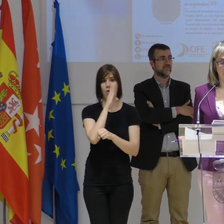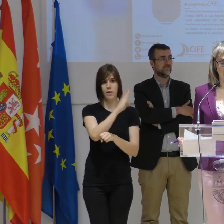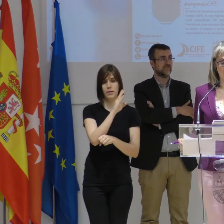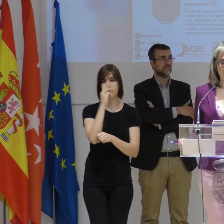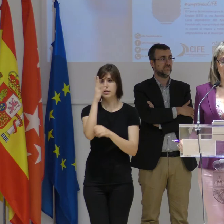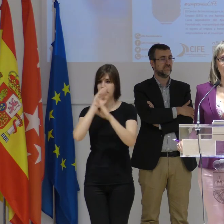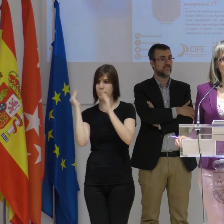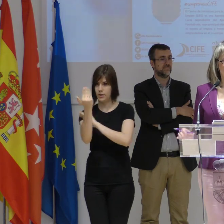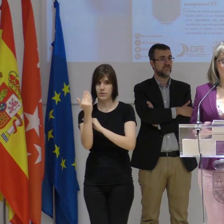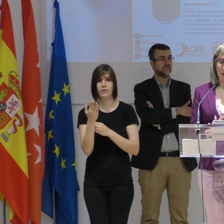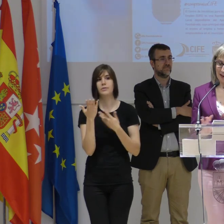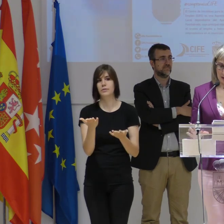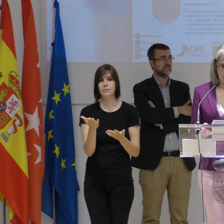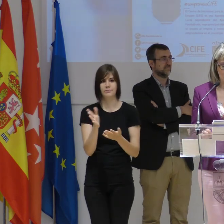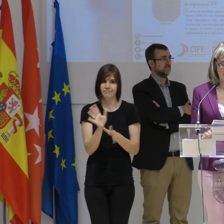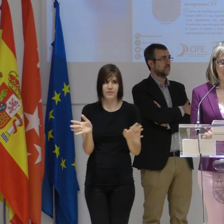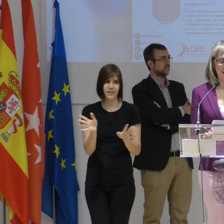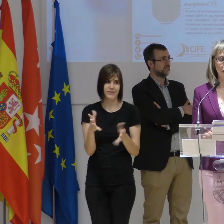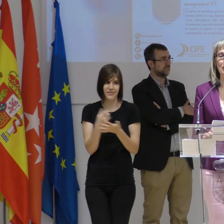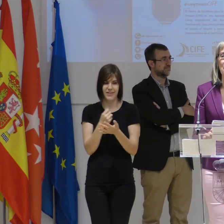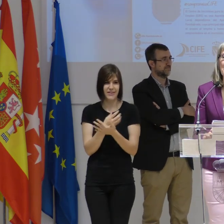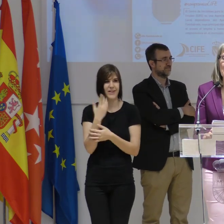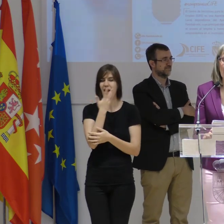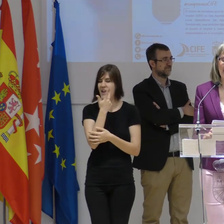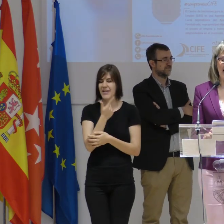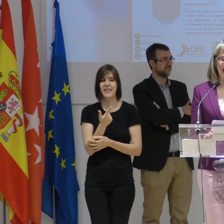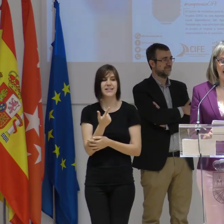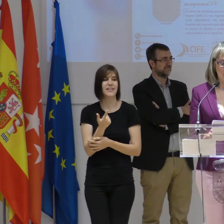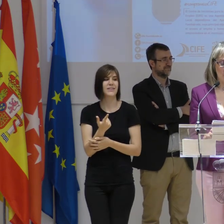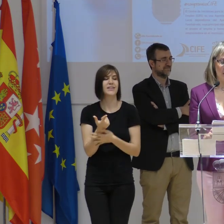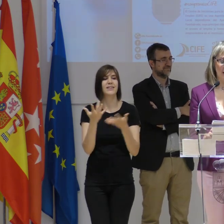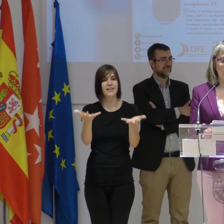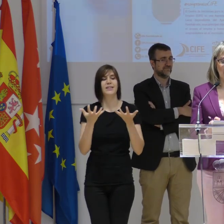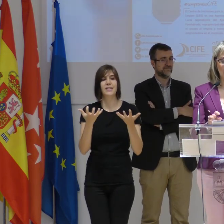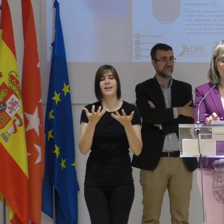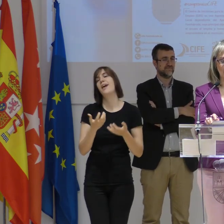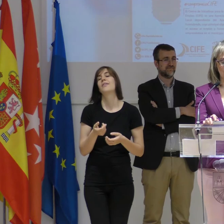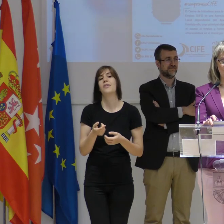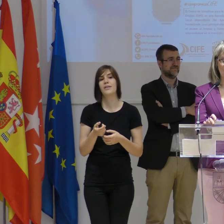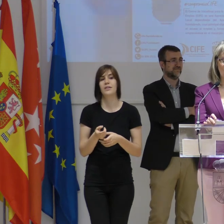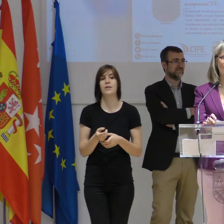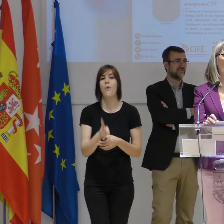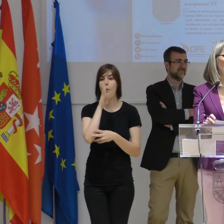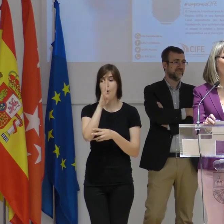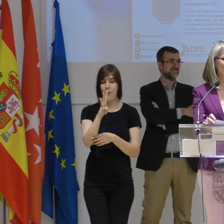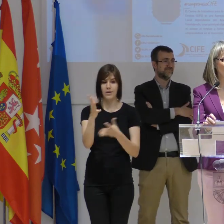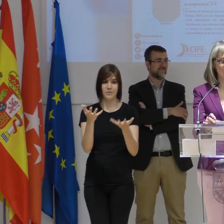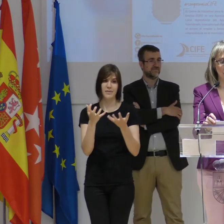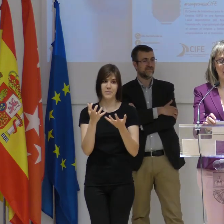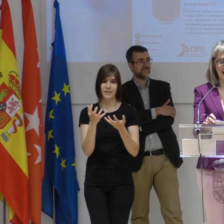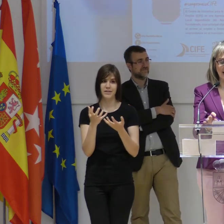indirectos. Sin más dilación, porque creo que todos estamos deseando de conocer el nombre, el ganador del cuarto certamen Premios al